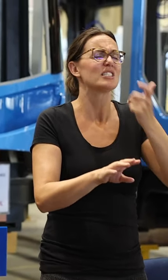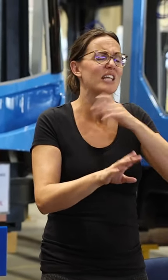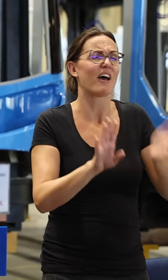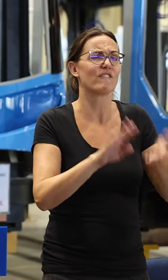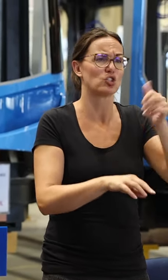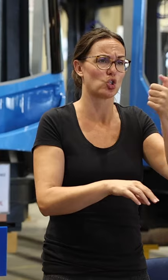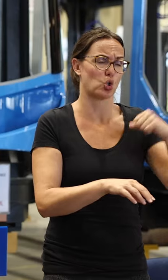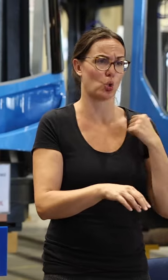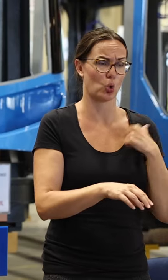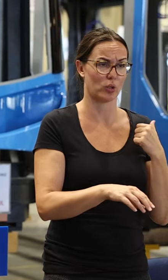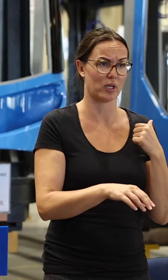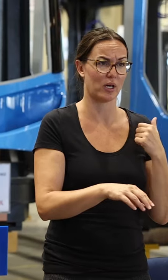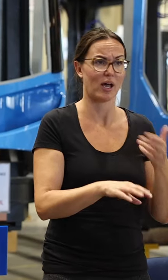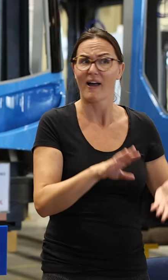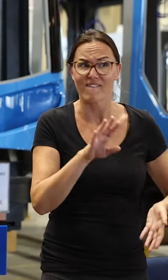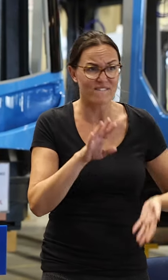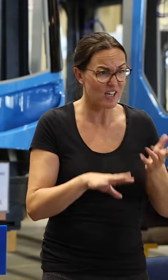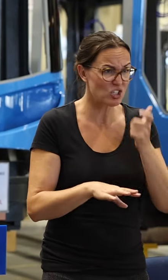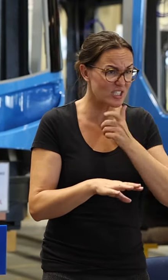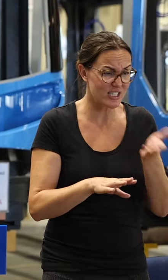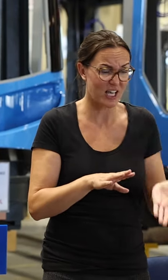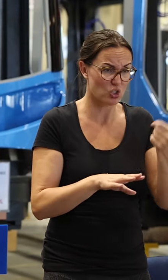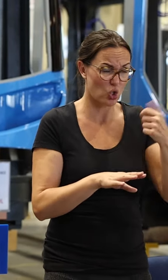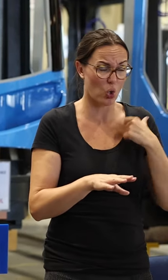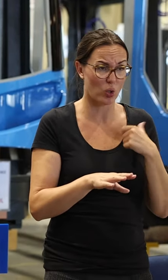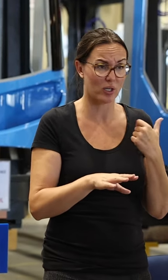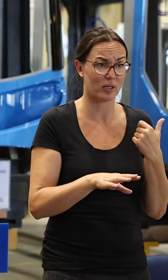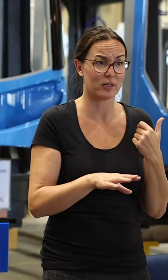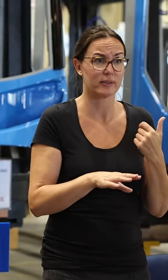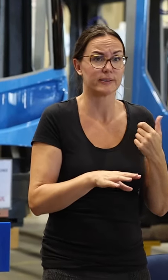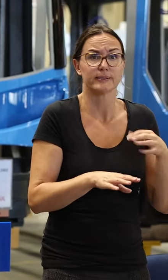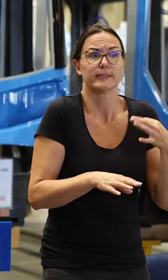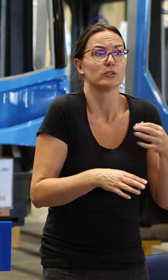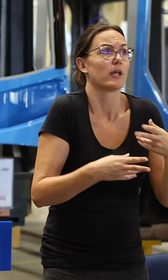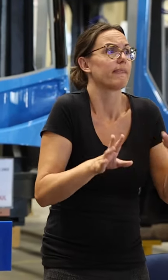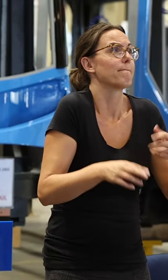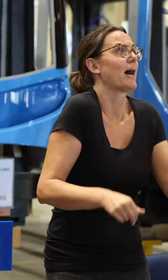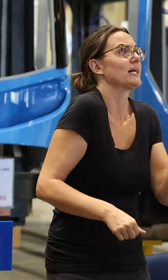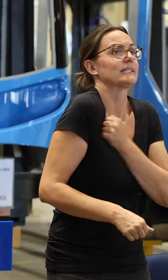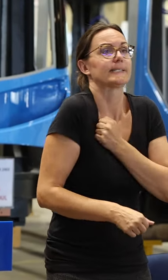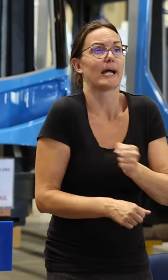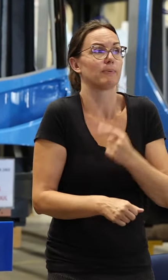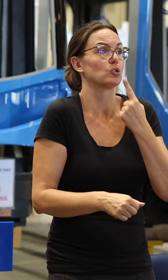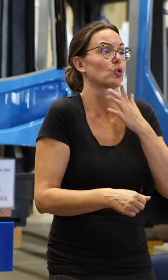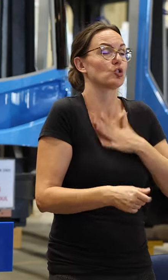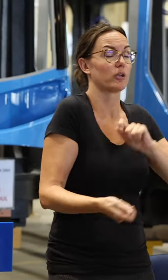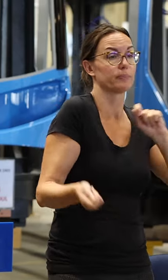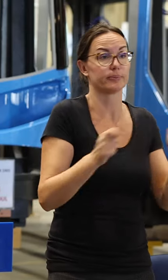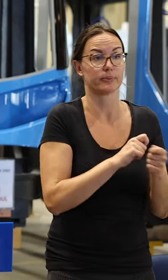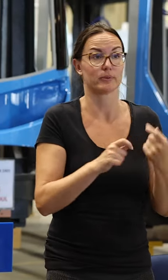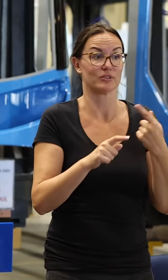cijelovod u Ilici. Da jednostavno niko nije imao hrabrosti to napraviti. Jer kada